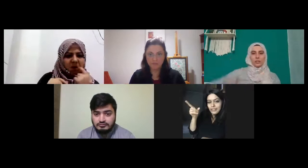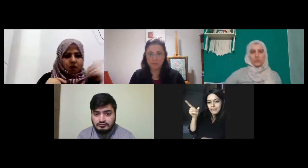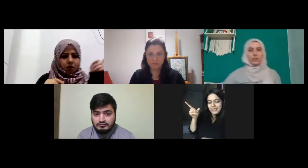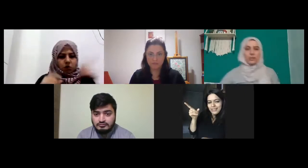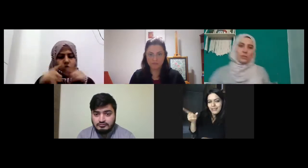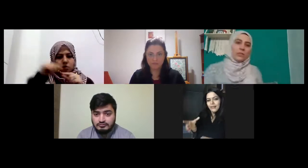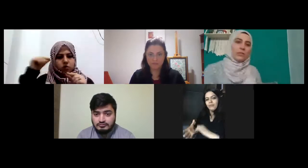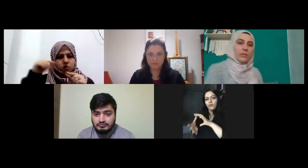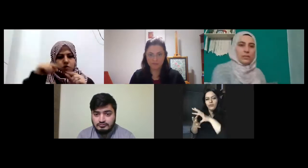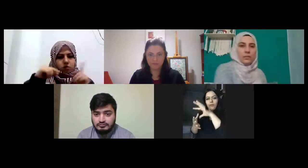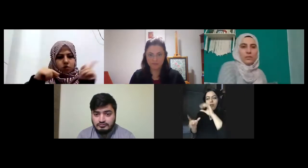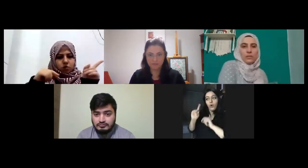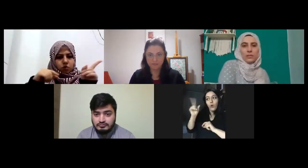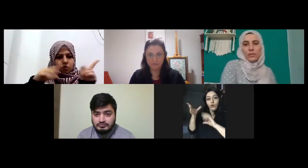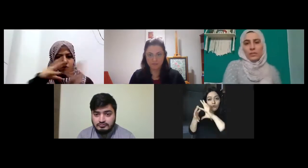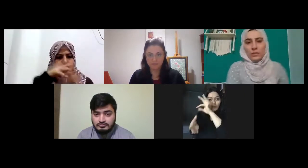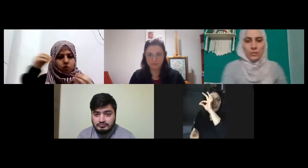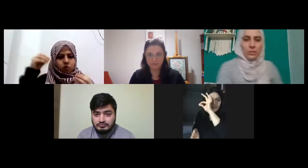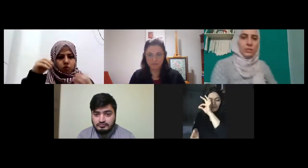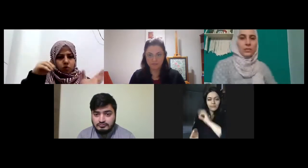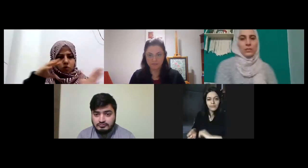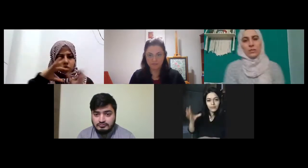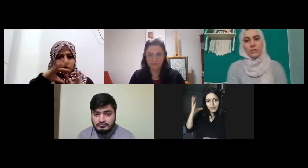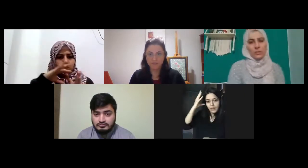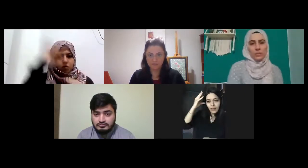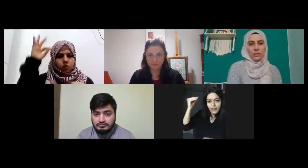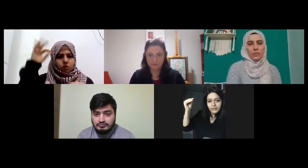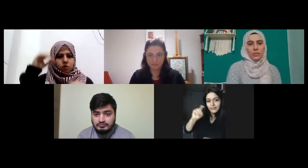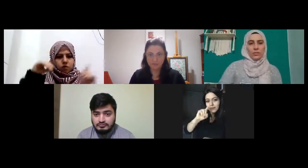bir insanlığa bahsediyorsam onu anladın mı